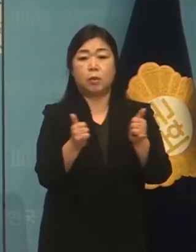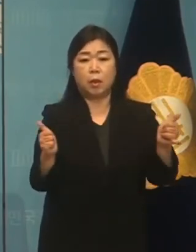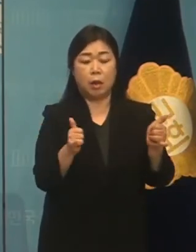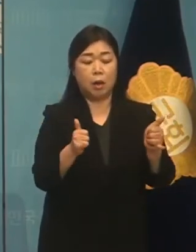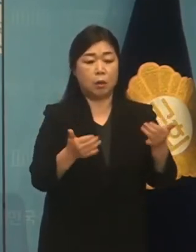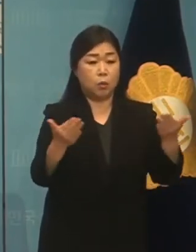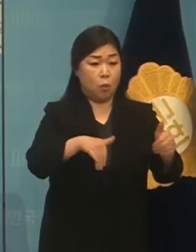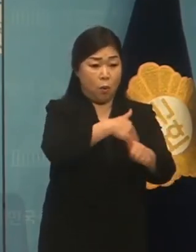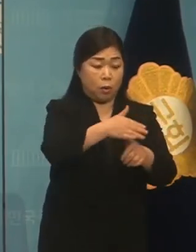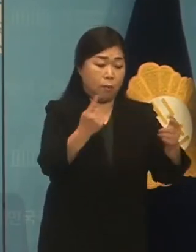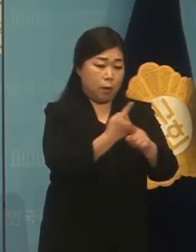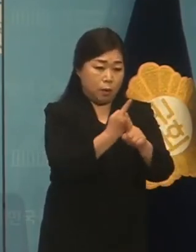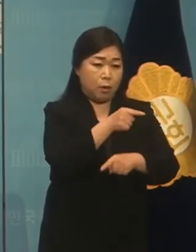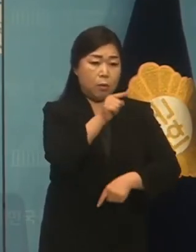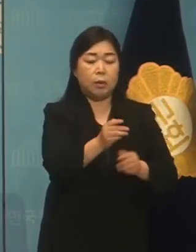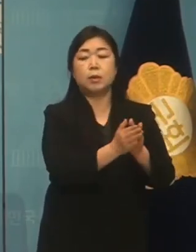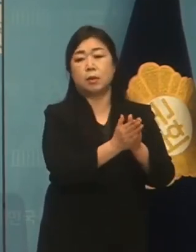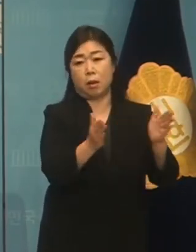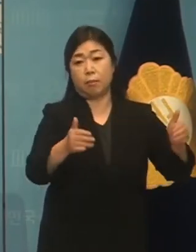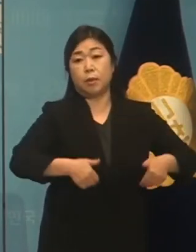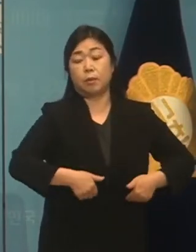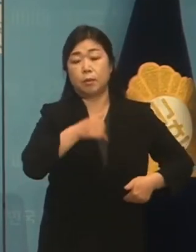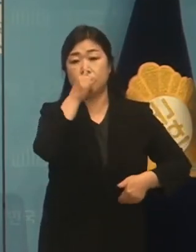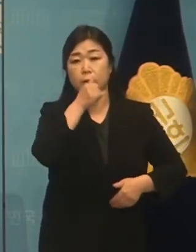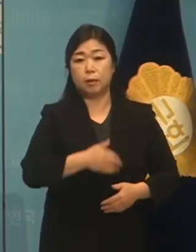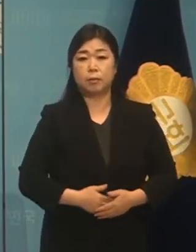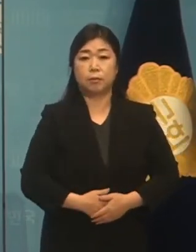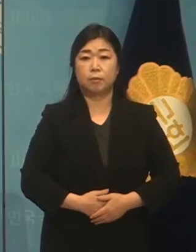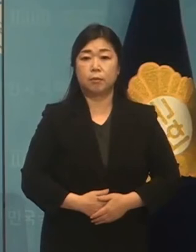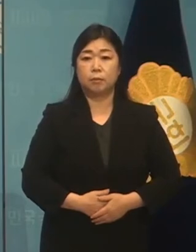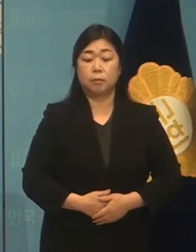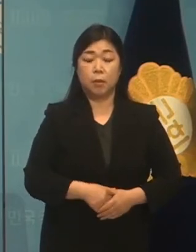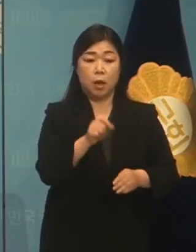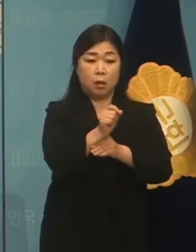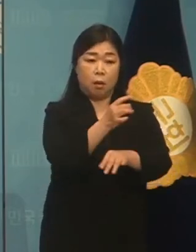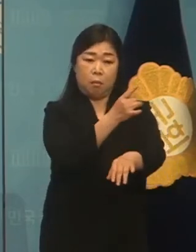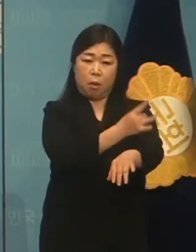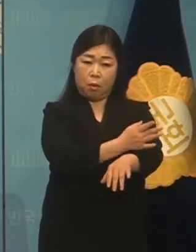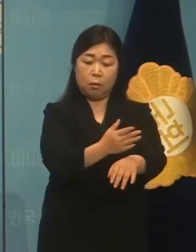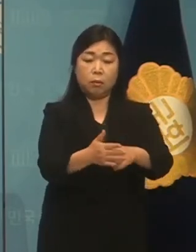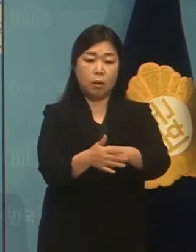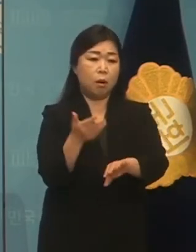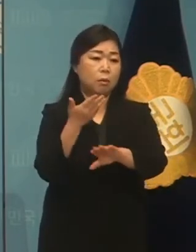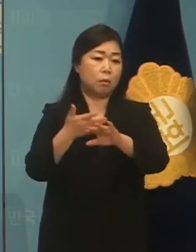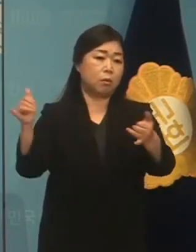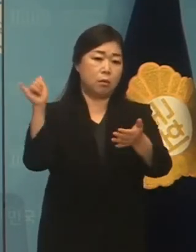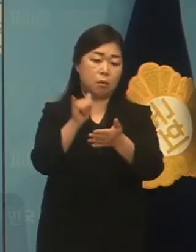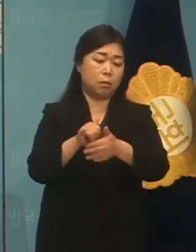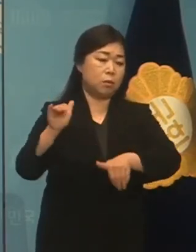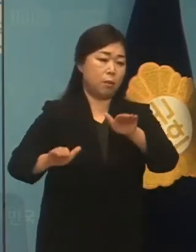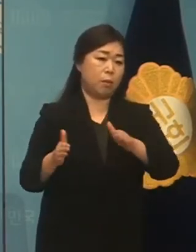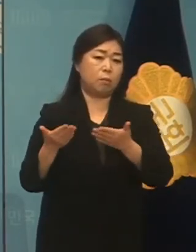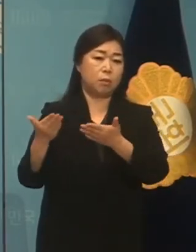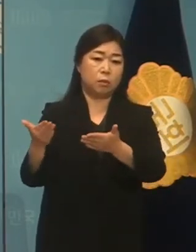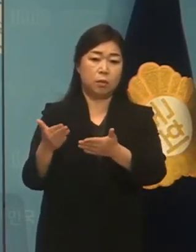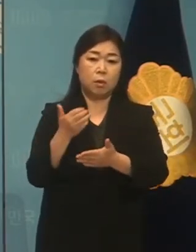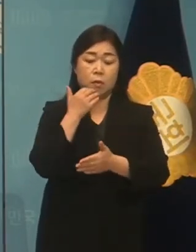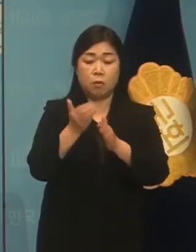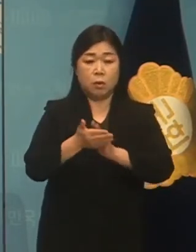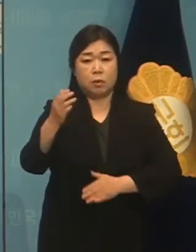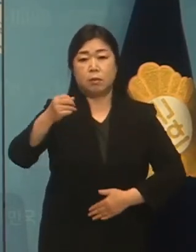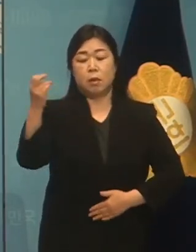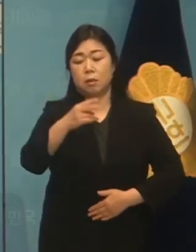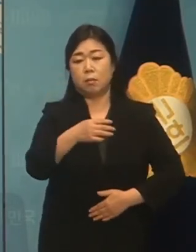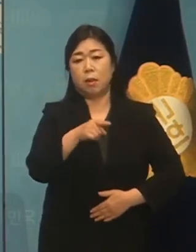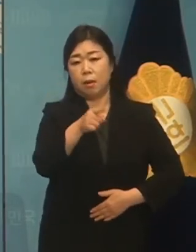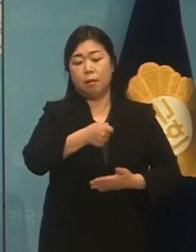개선책을 마련하는 것으로 시작되어야 합니다. 행정 편집으로 외국인 차별이라는 방식을 택한 서울시에 다시 한